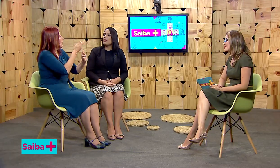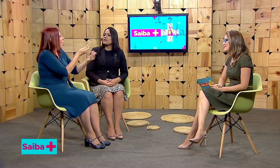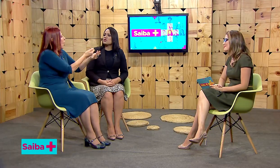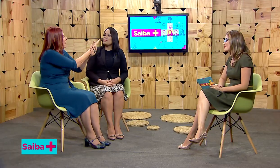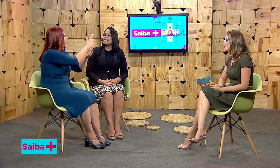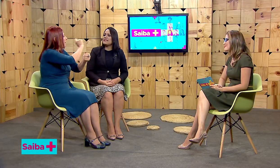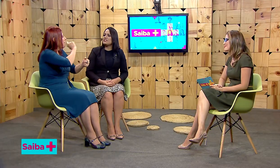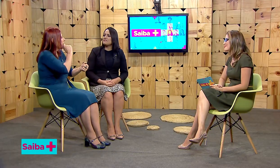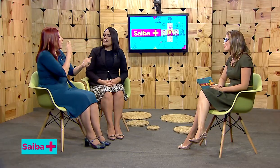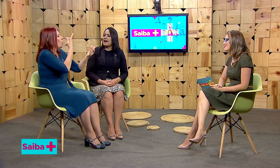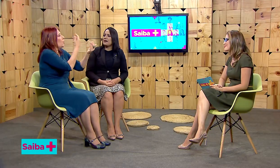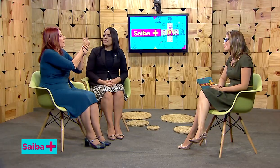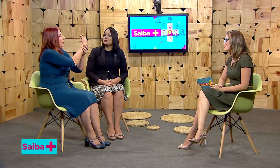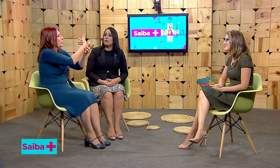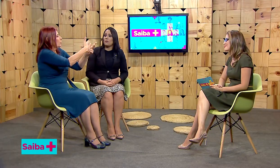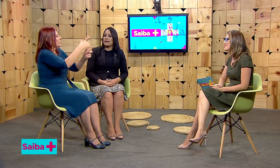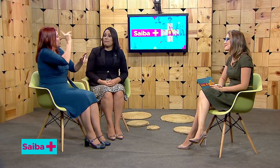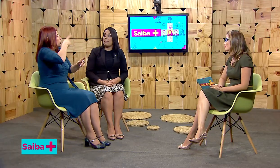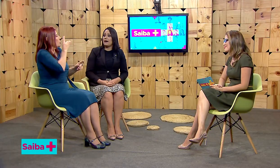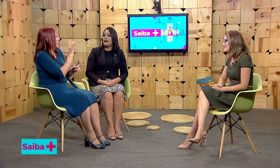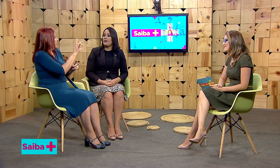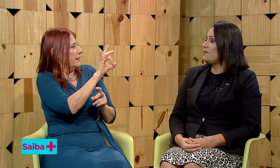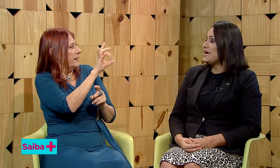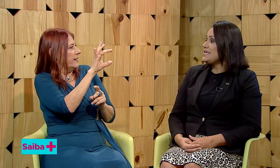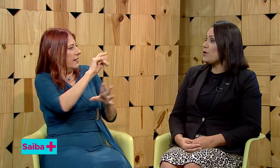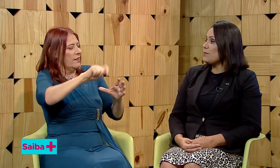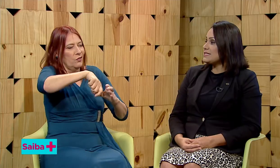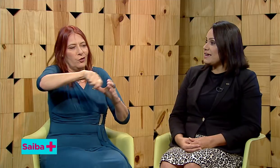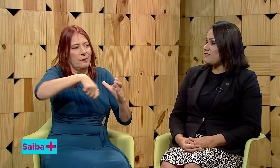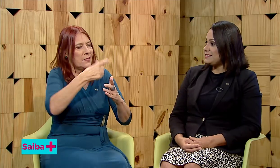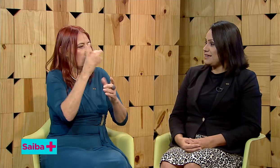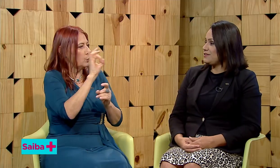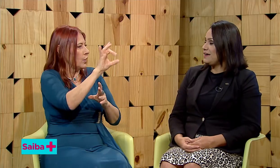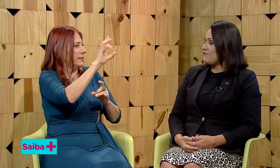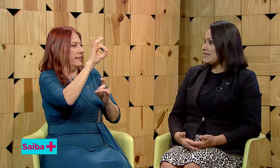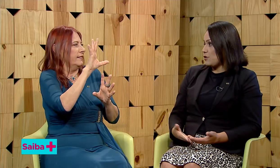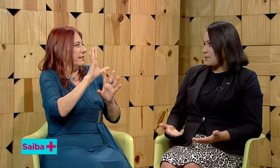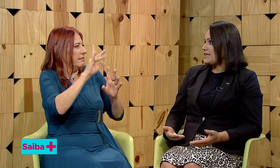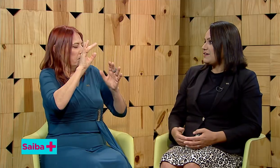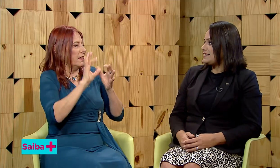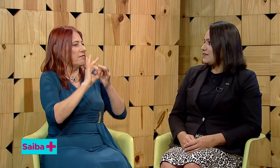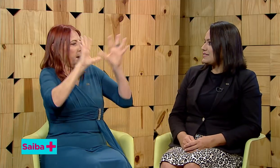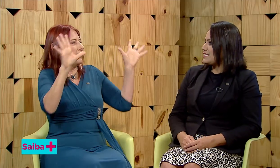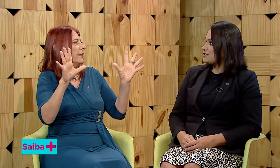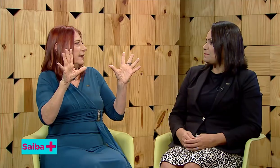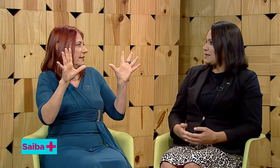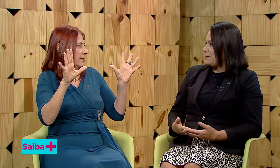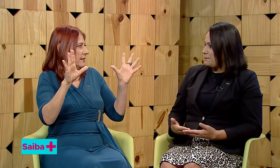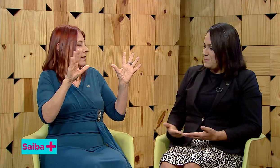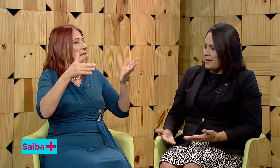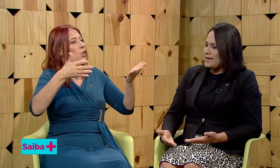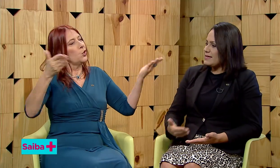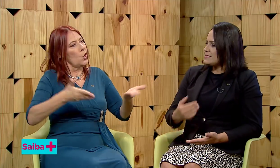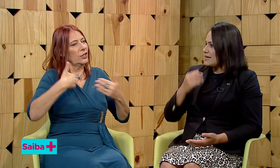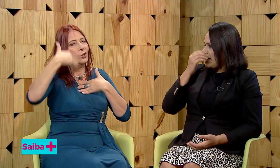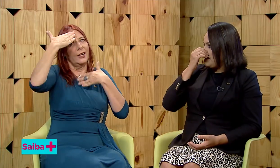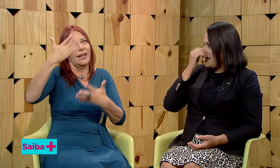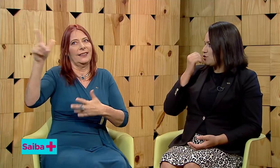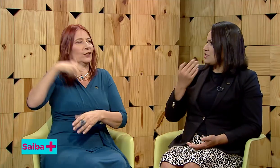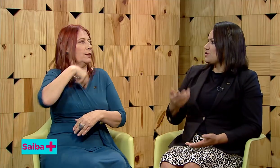começou a me incentivar. Mandou eu comprar pão. E eu comecei fazendo essas primeiras imersões na